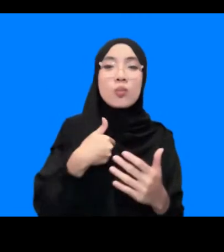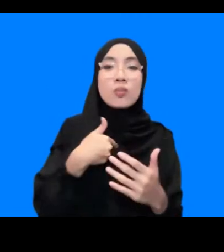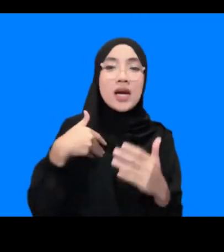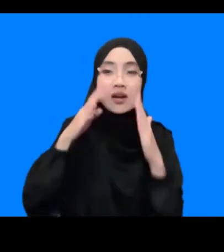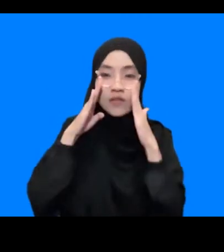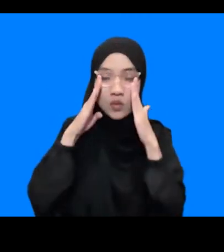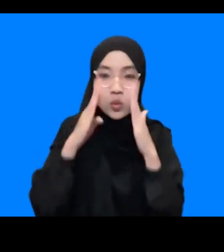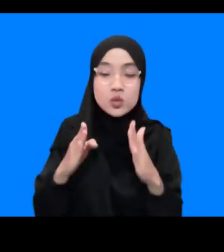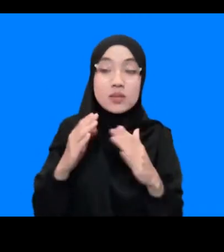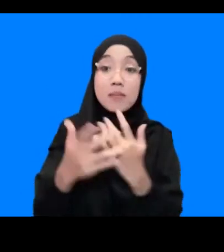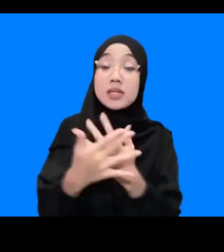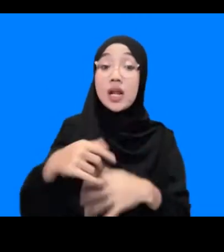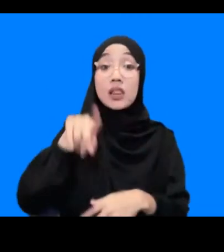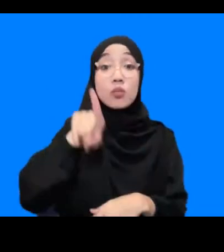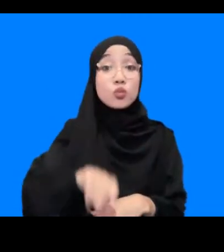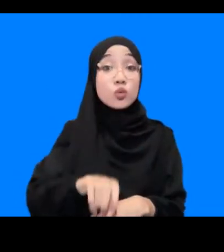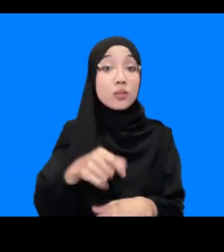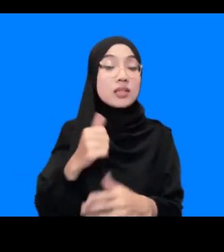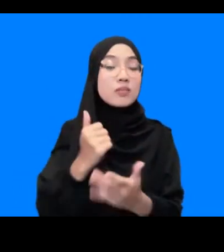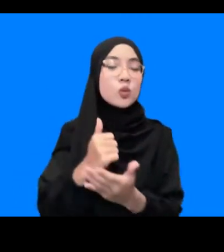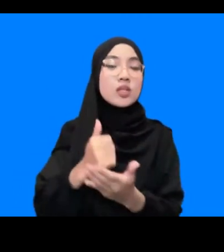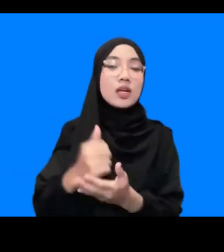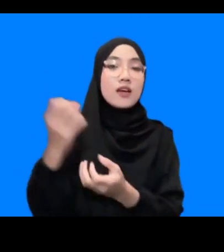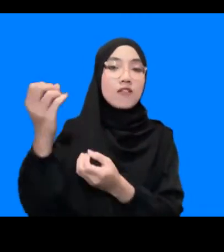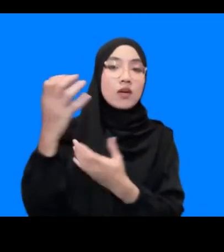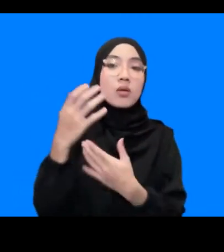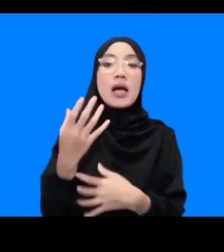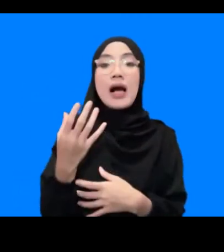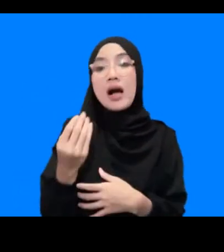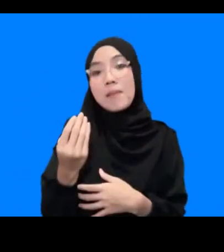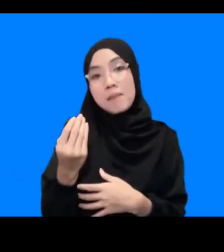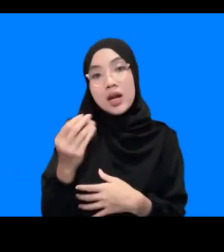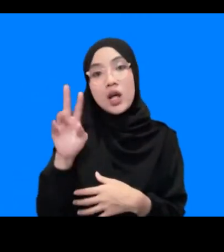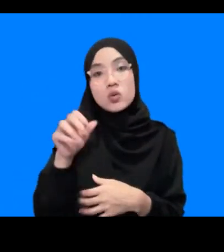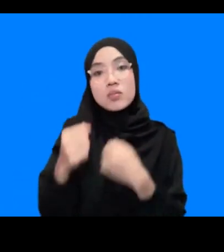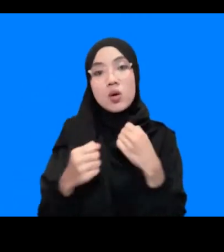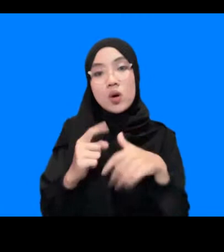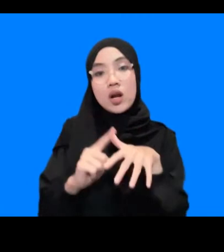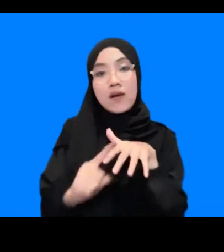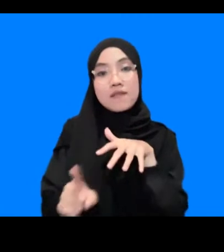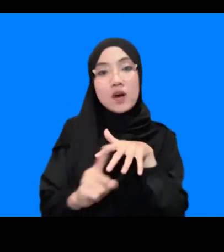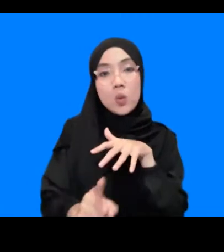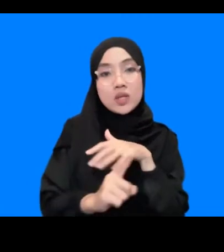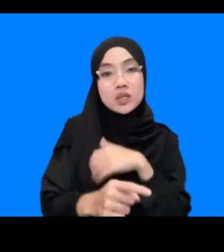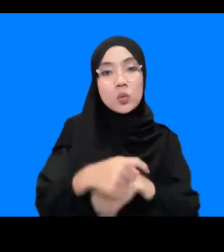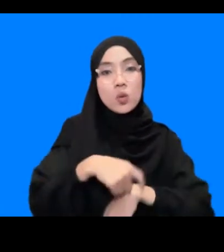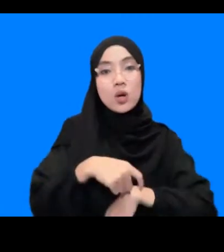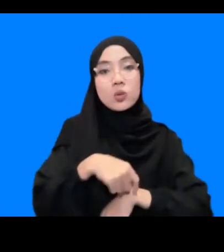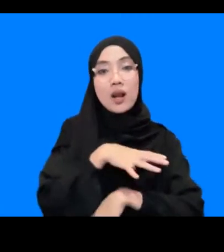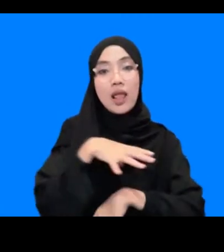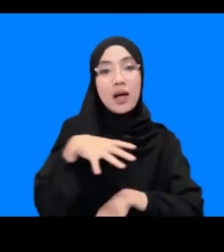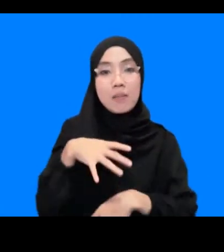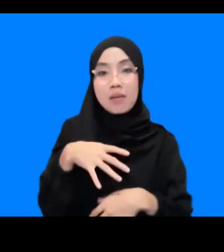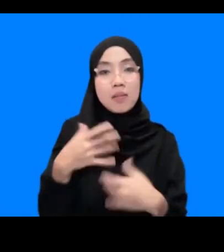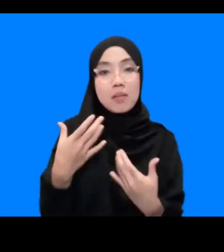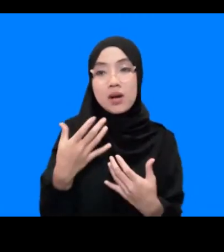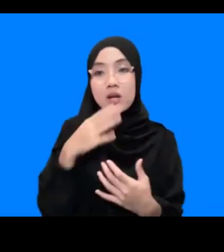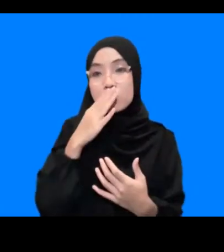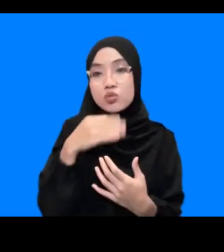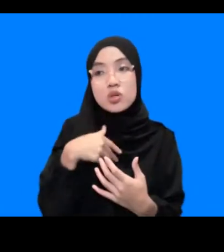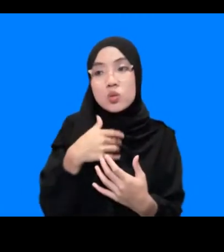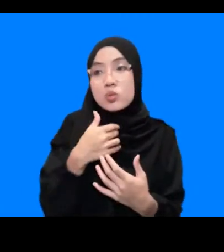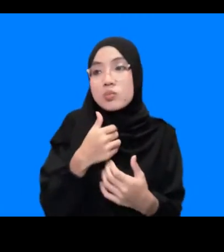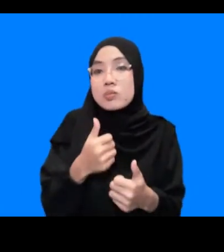masyarakat butuhkan itu sebenarnya informasi kapan mereka harus evakuasi dan seberapa lama waktu yang mereka punya untuk